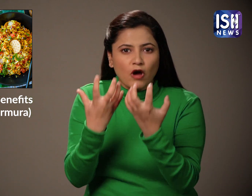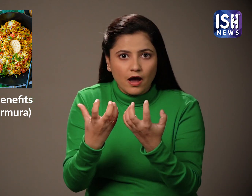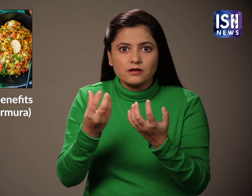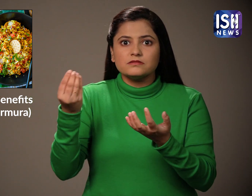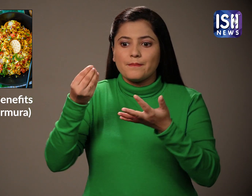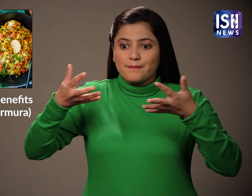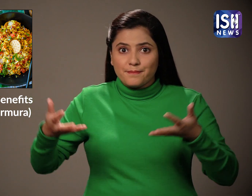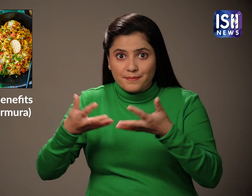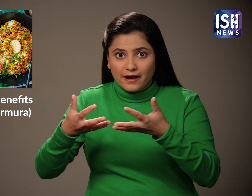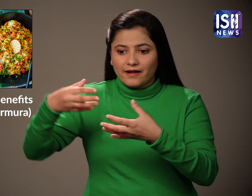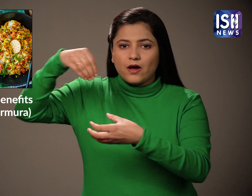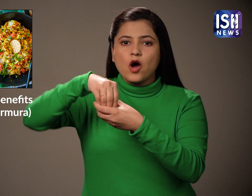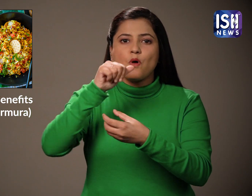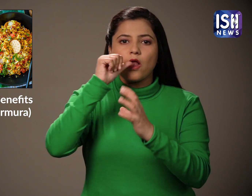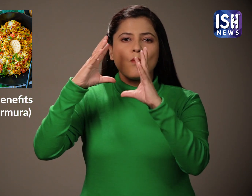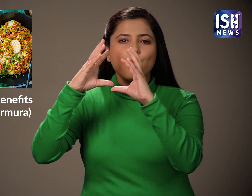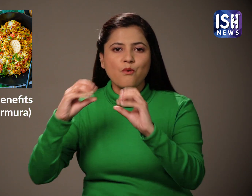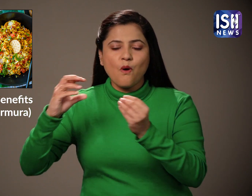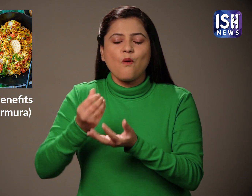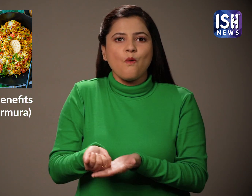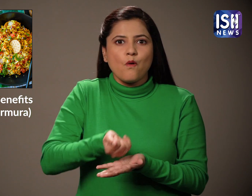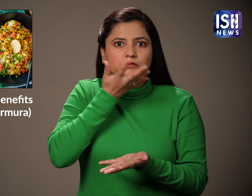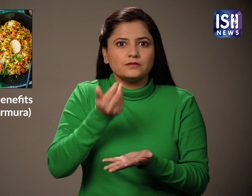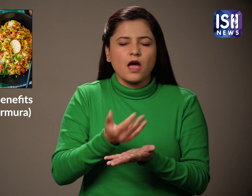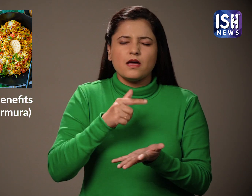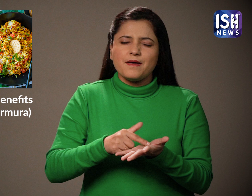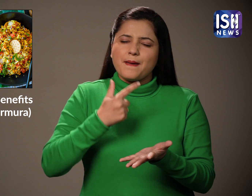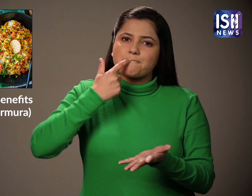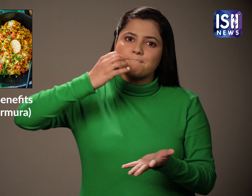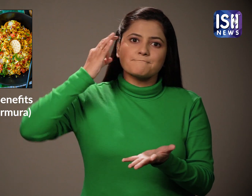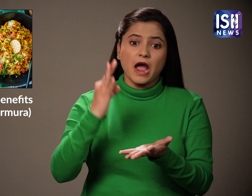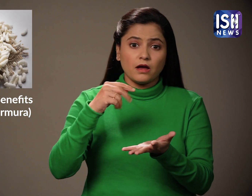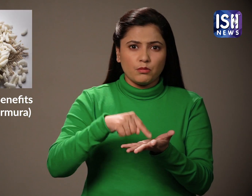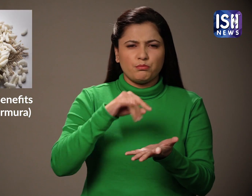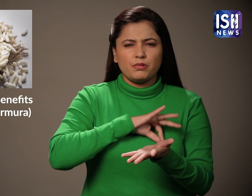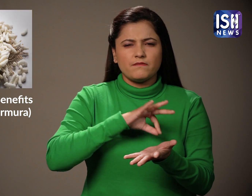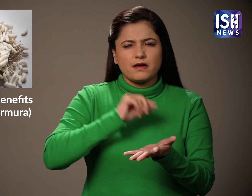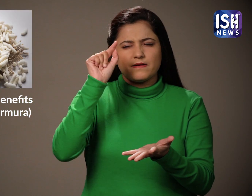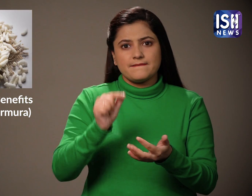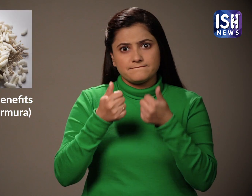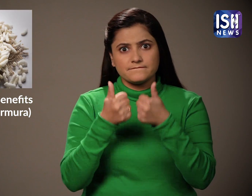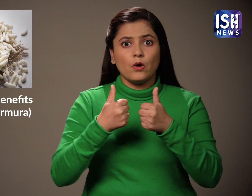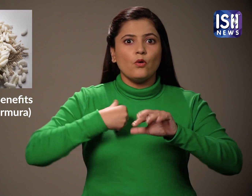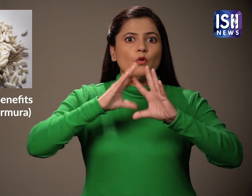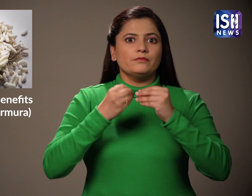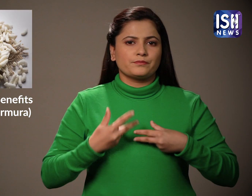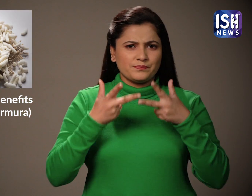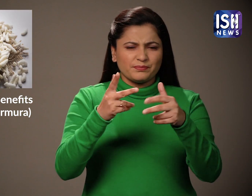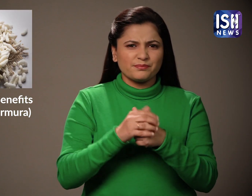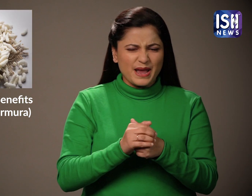तो किसी को गिली भेल ये बहुत स्वादिश्ट होता है अब मैं आपको इसके स्वास्तलाबों के बारे में बताने जा